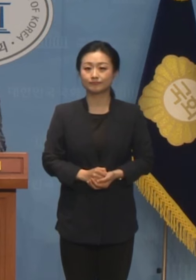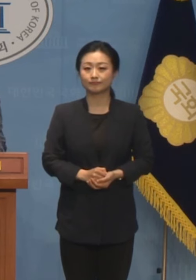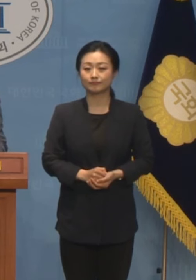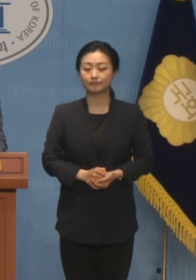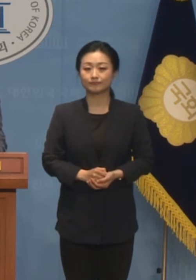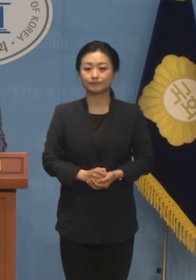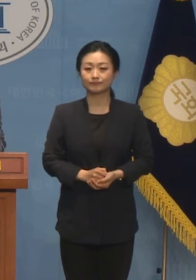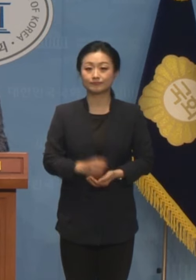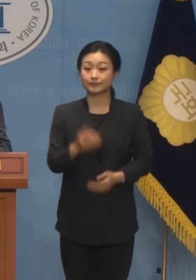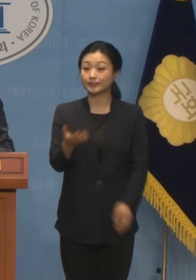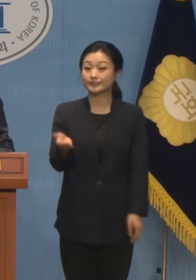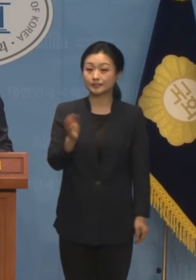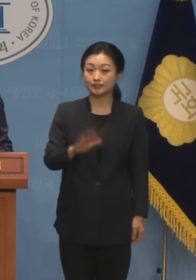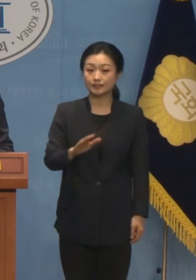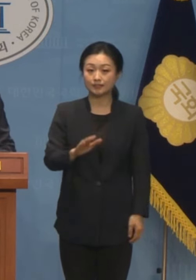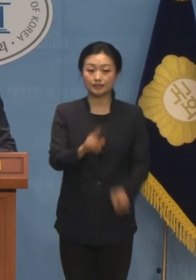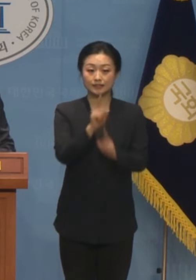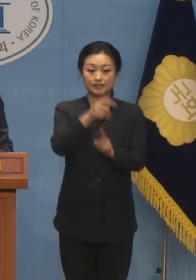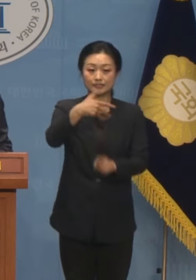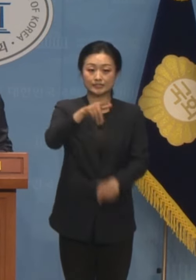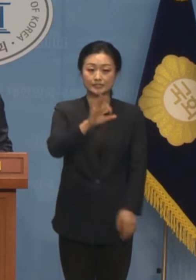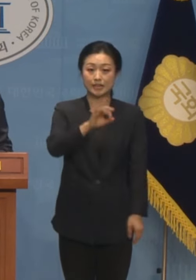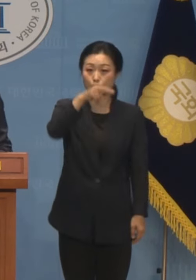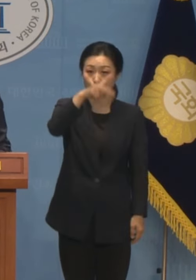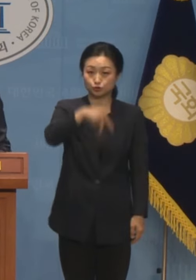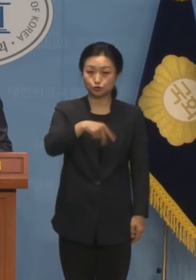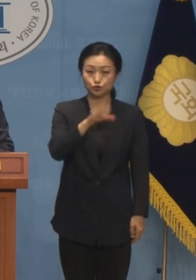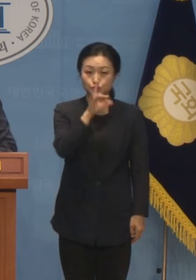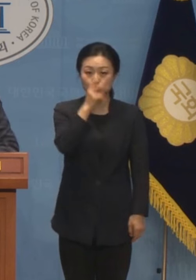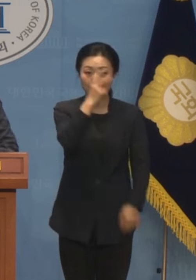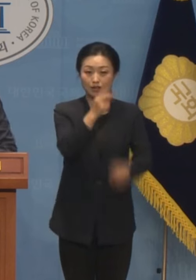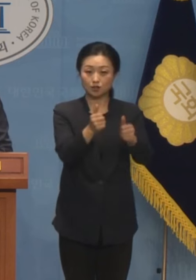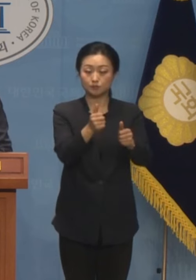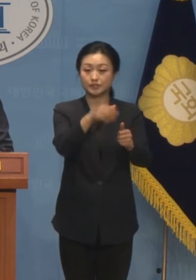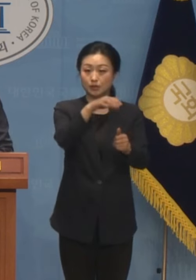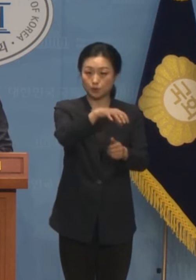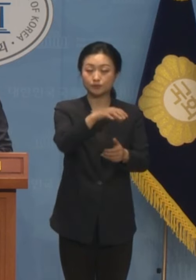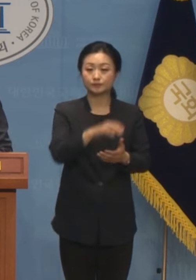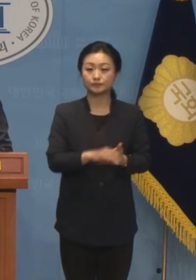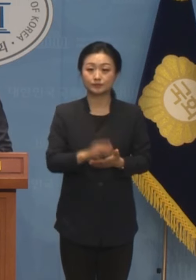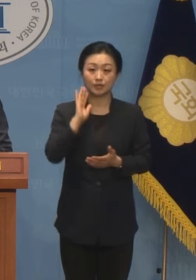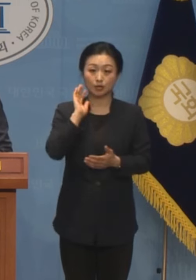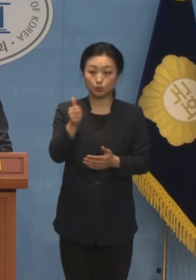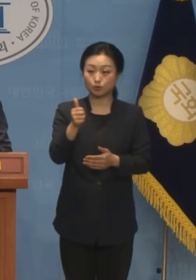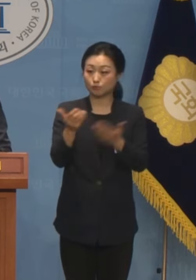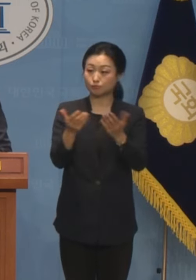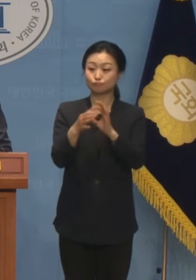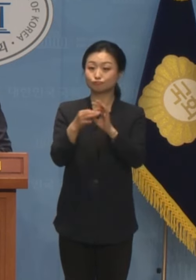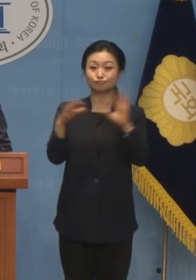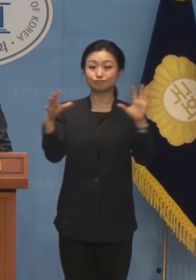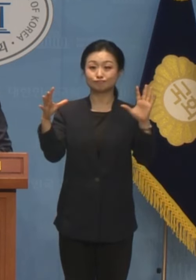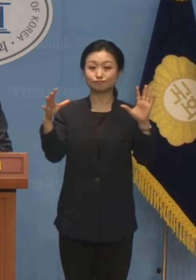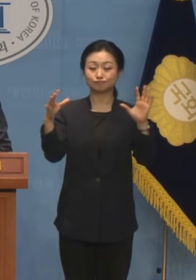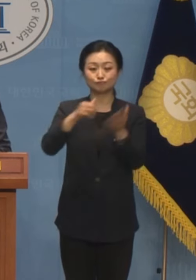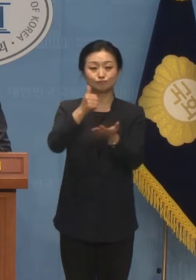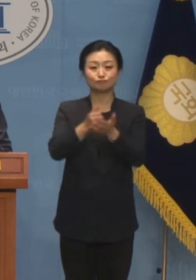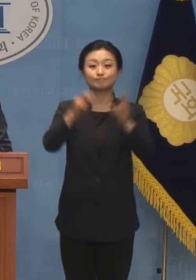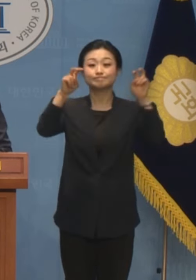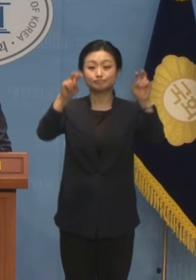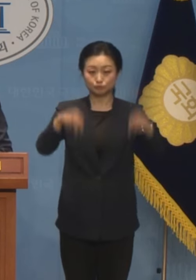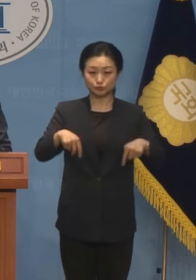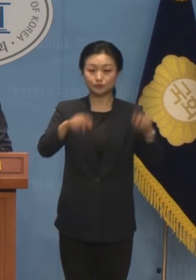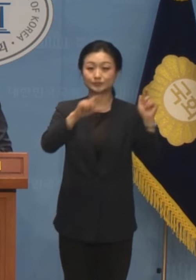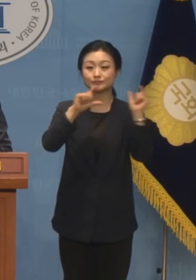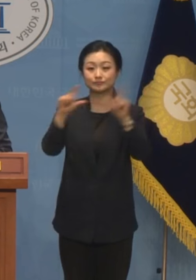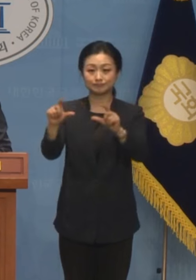하지만 이창수 중앙지검은 대통령의 직무 관련성이 없다라며 무혐의 결정을